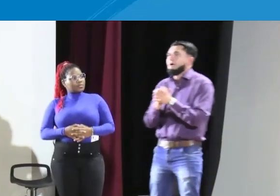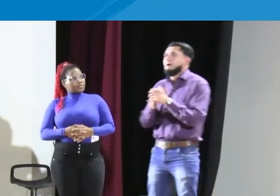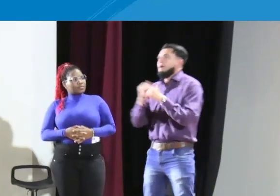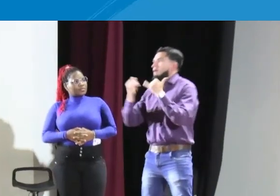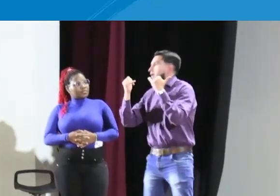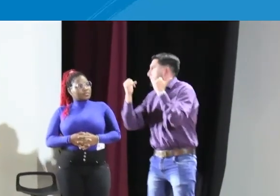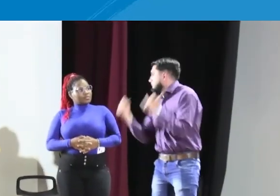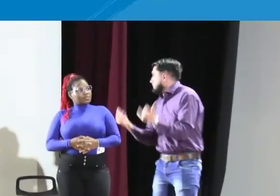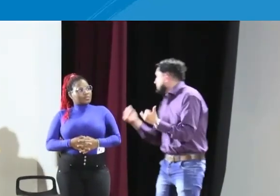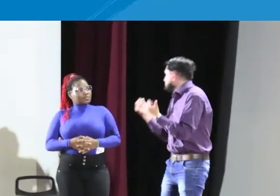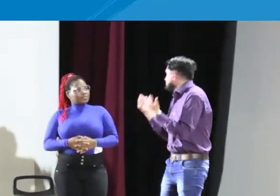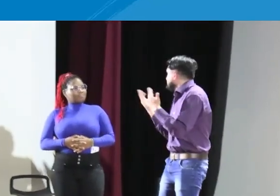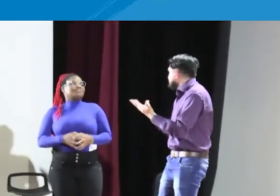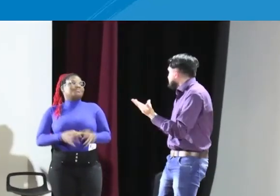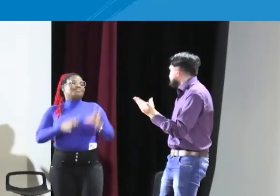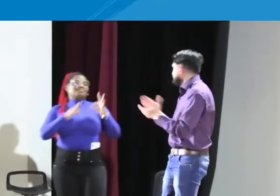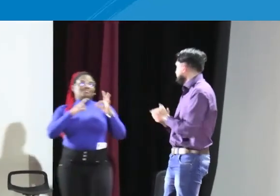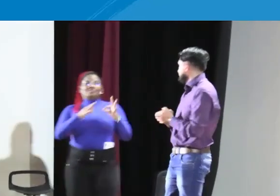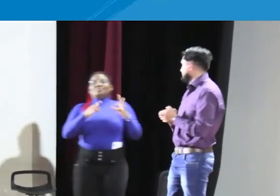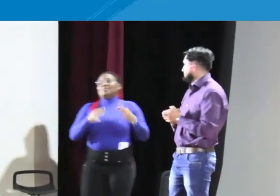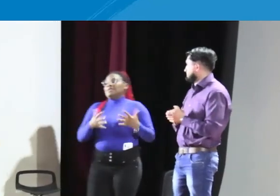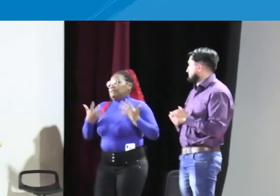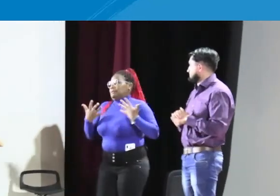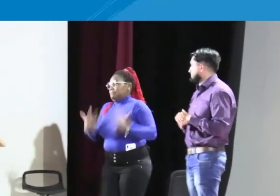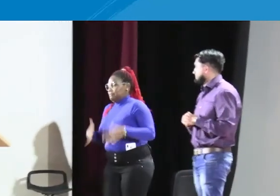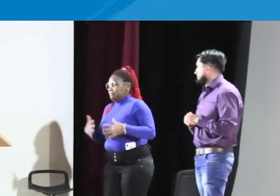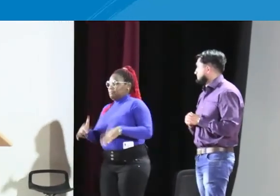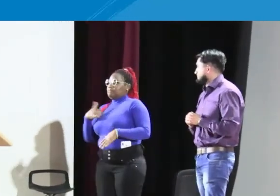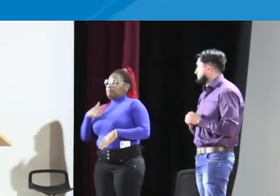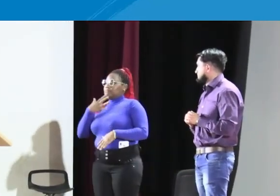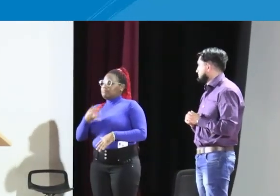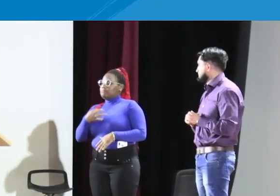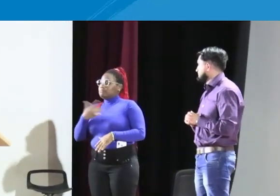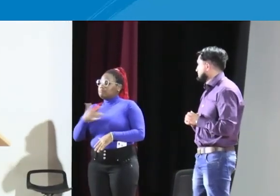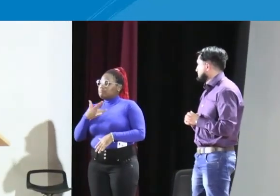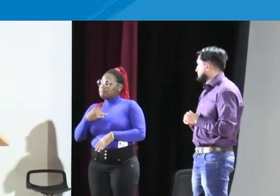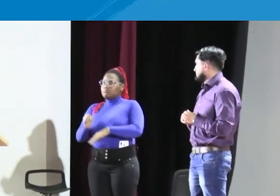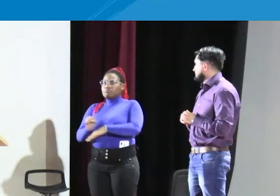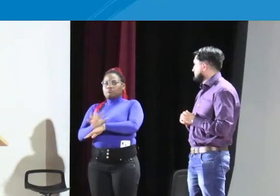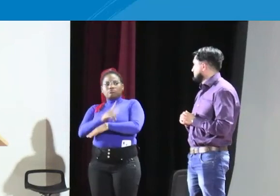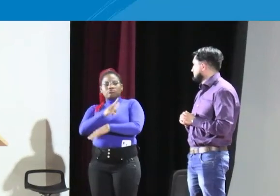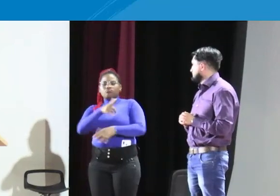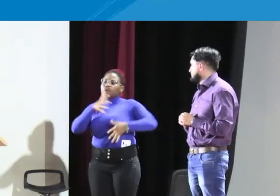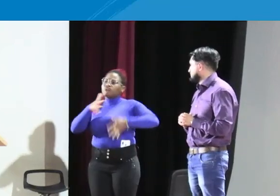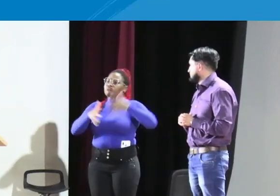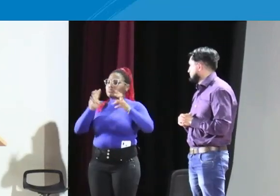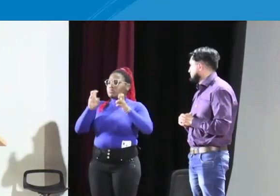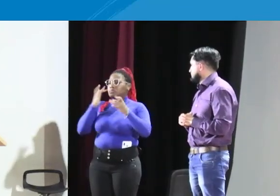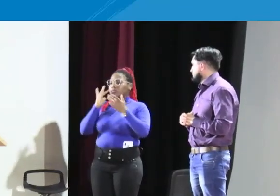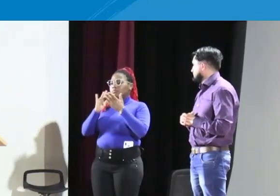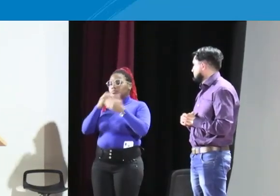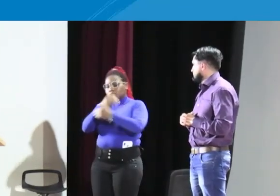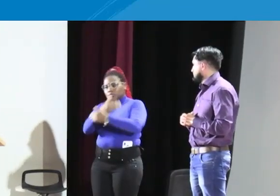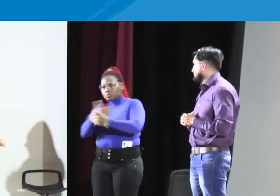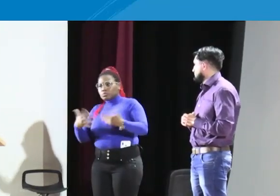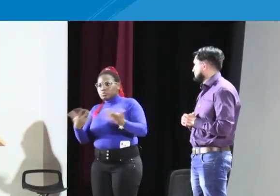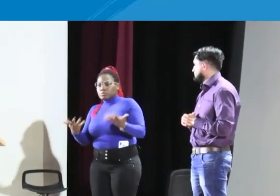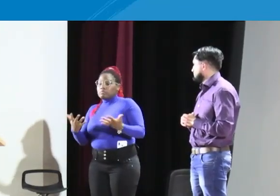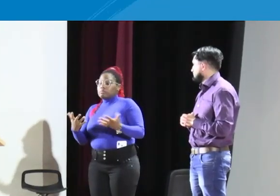que es lo que ellos nos estuvieron mostrando hoy, Daniela. Así es, la verdad es que es de gran emoción todo lo que nos cuentan